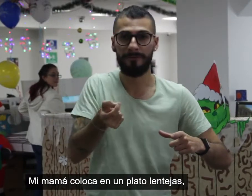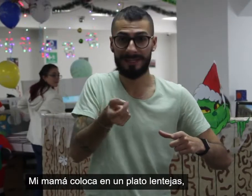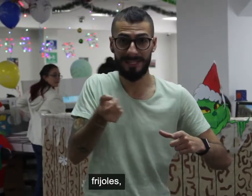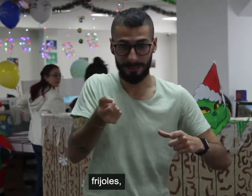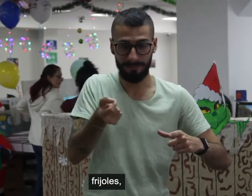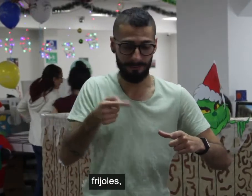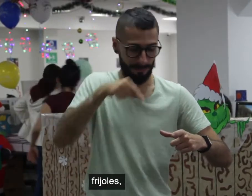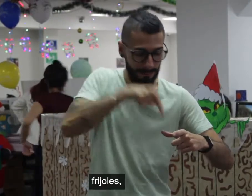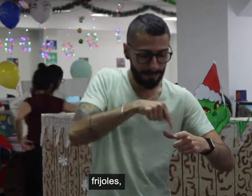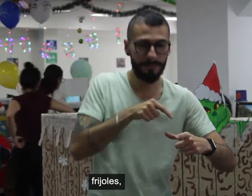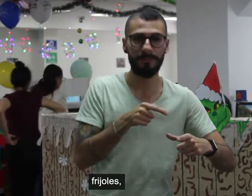Fríjoles.